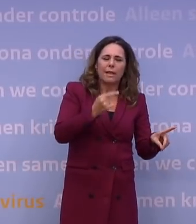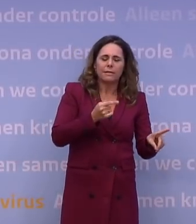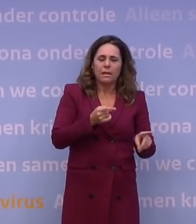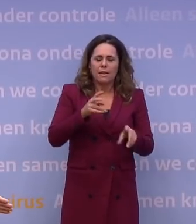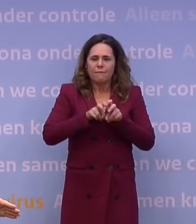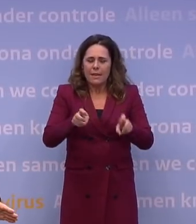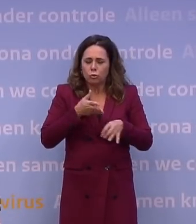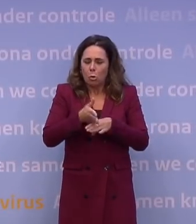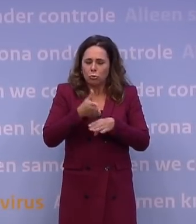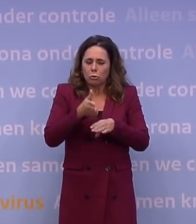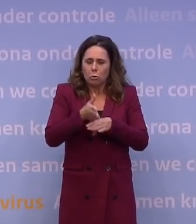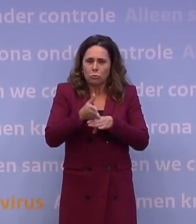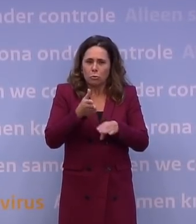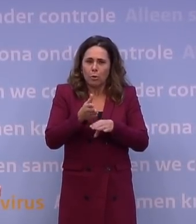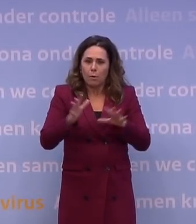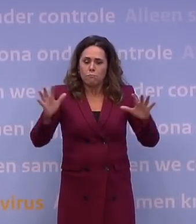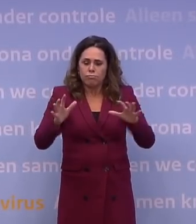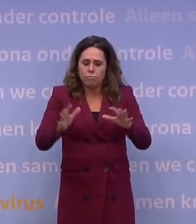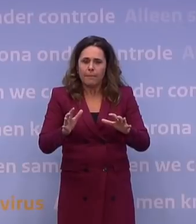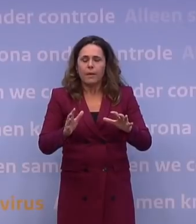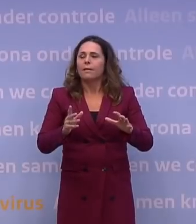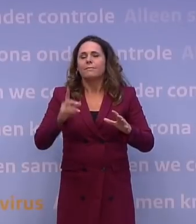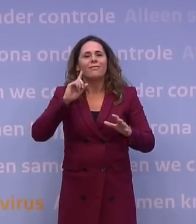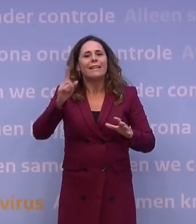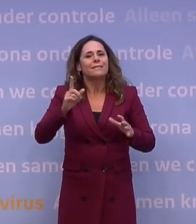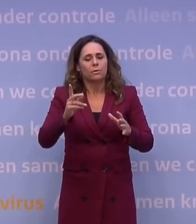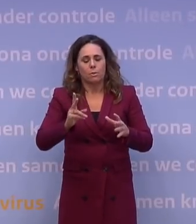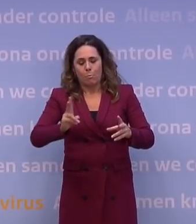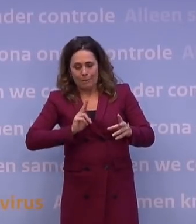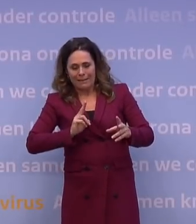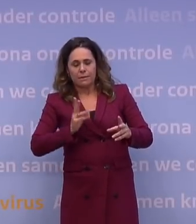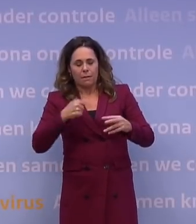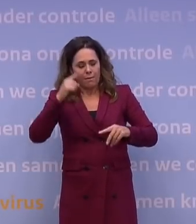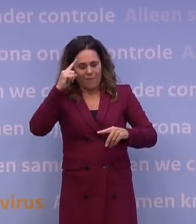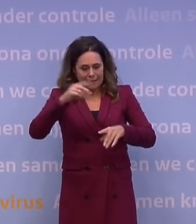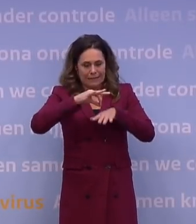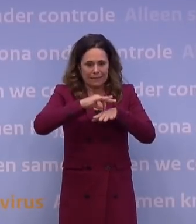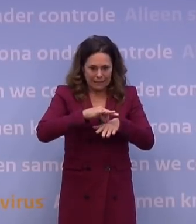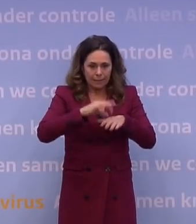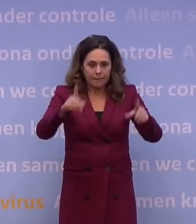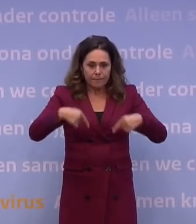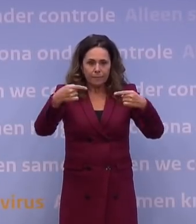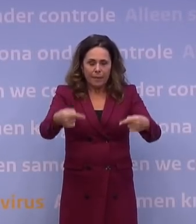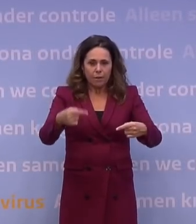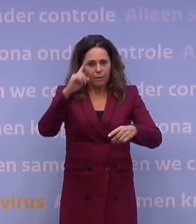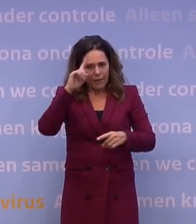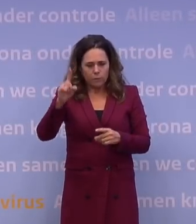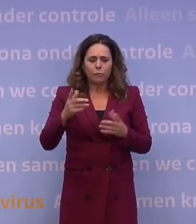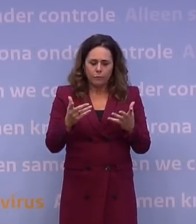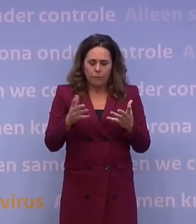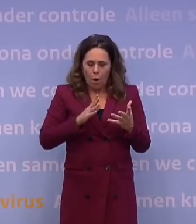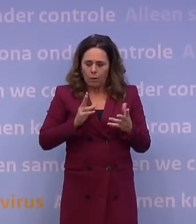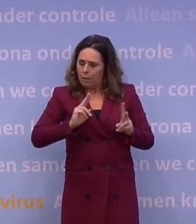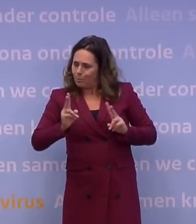dat bijsturen duurt even, want na besmetting, voor je weet of je ziek bent en voordat je dan ook weet of dat ook